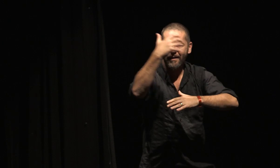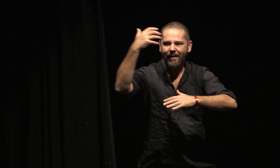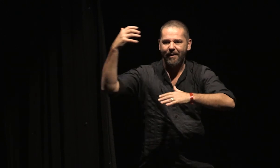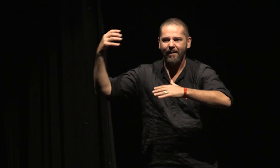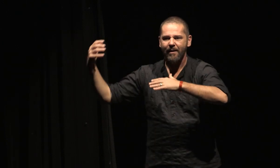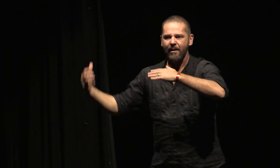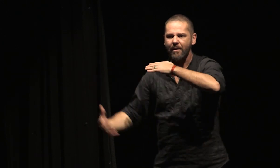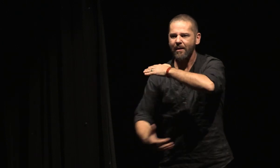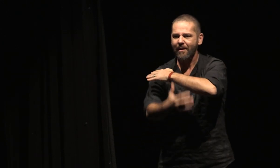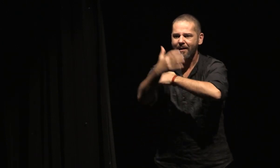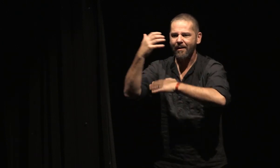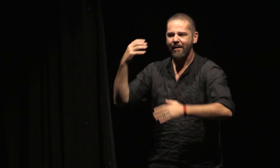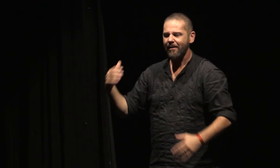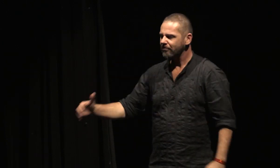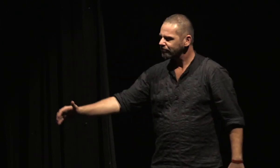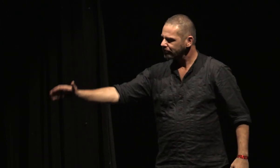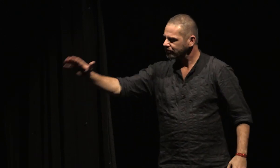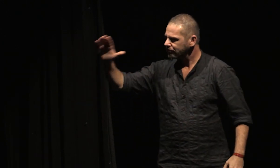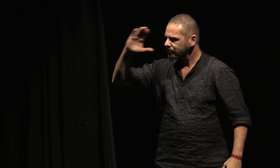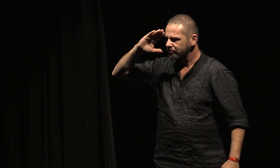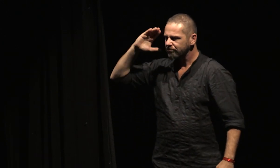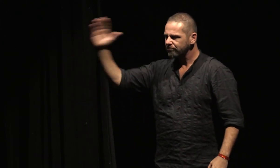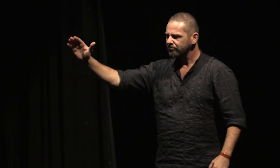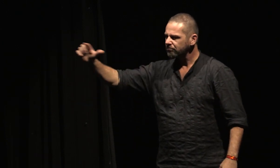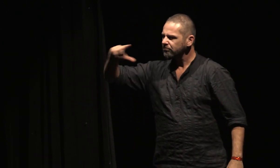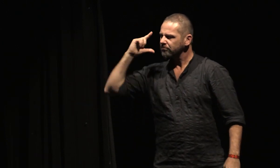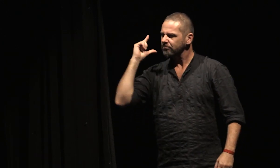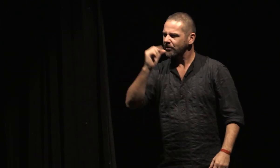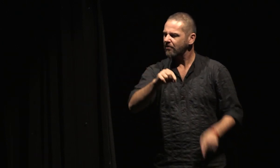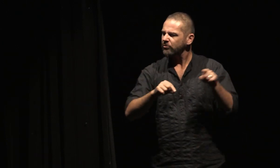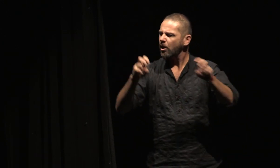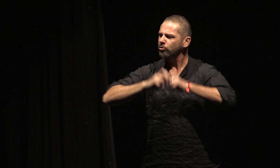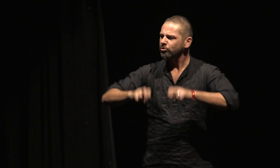Il était à la recherche de lisse blanc, d'un oiseau accueillant le matin sur un rameau d'olivier.